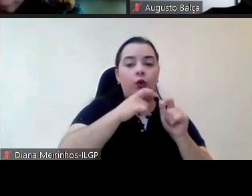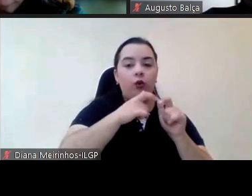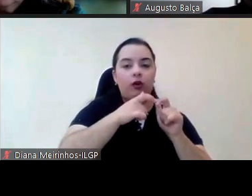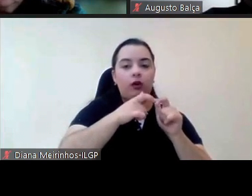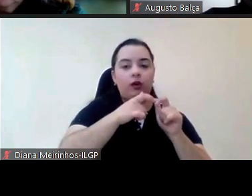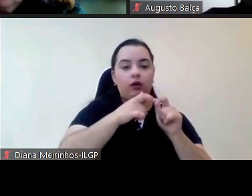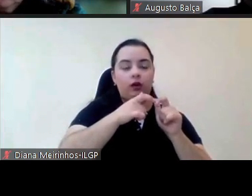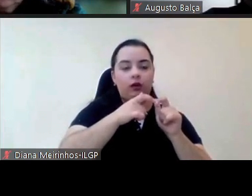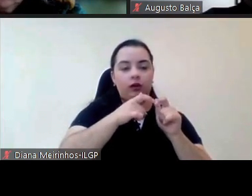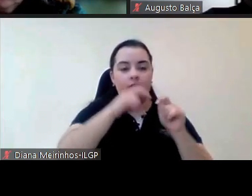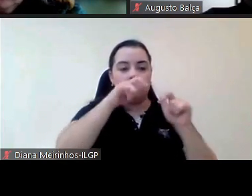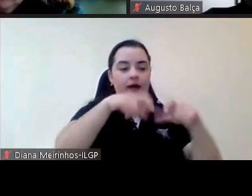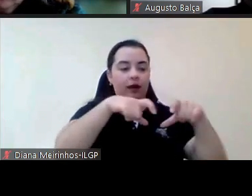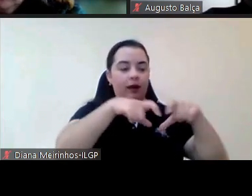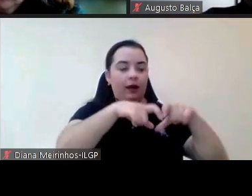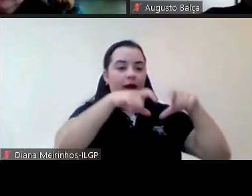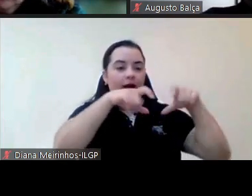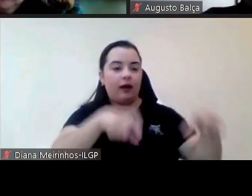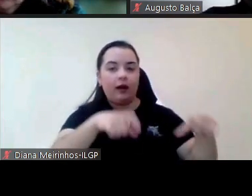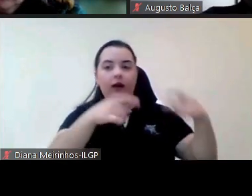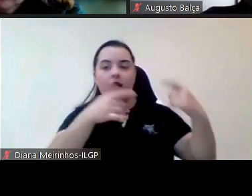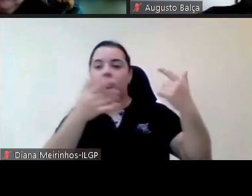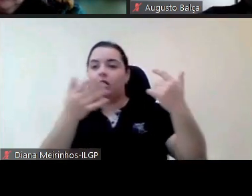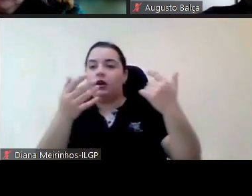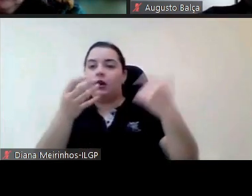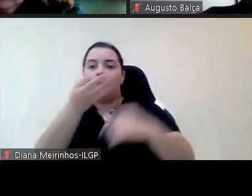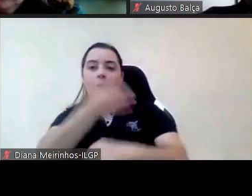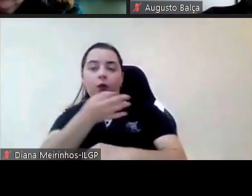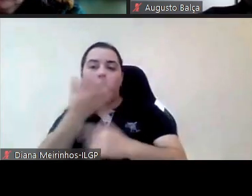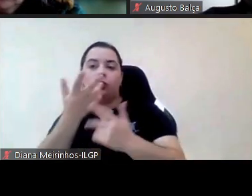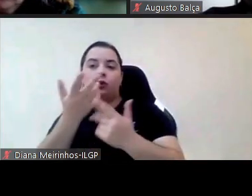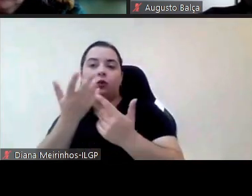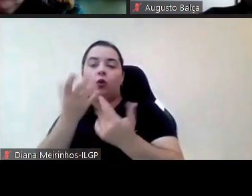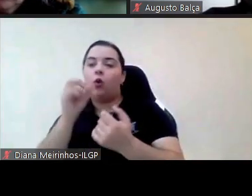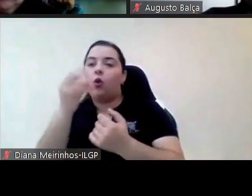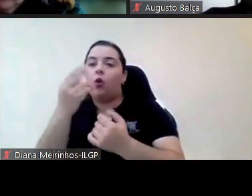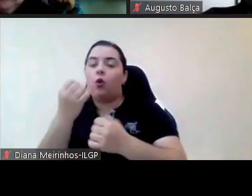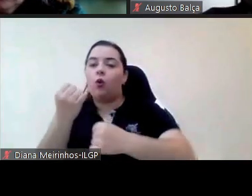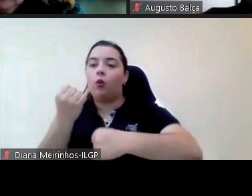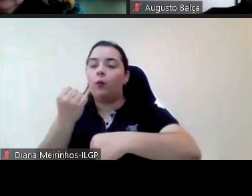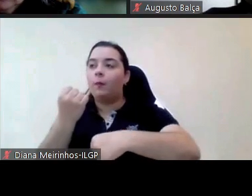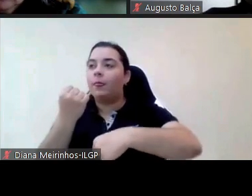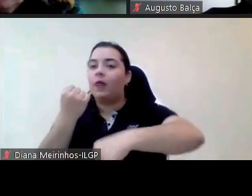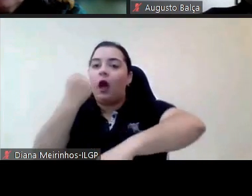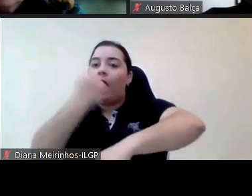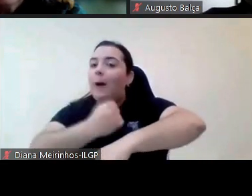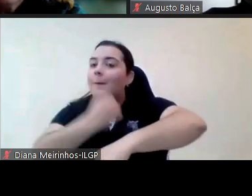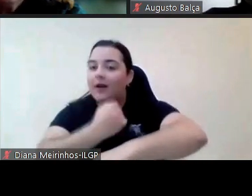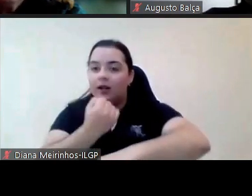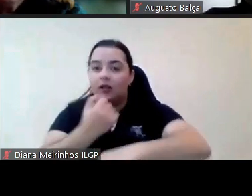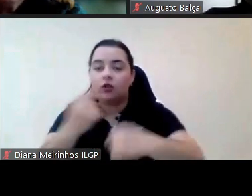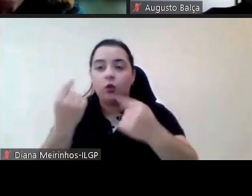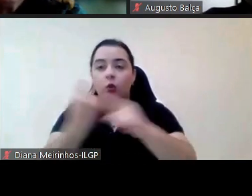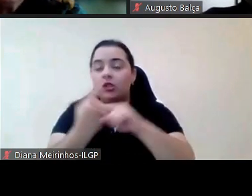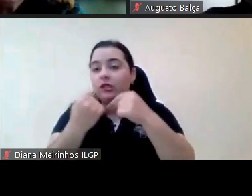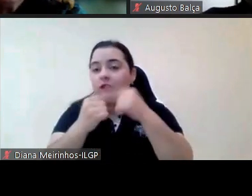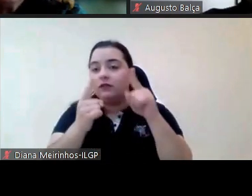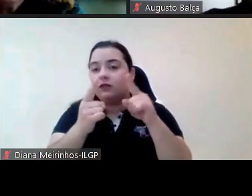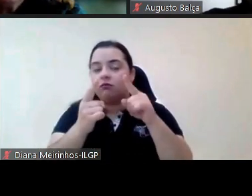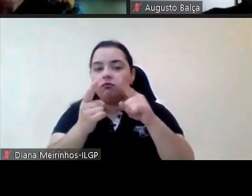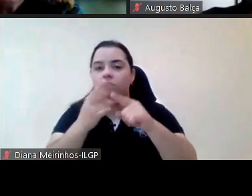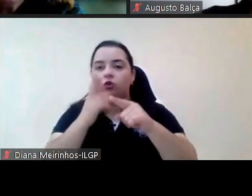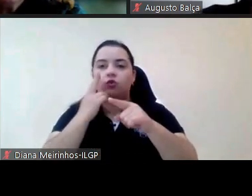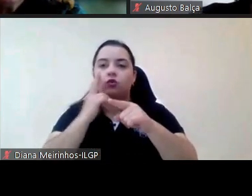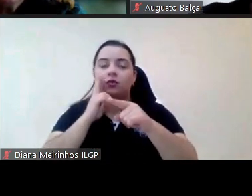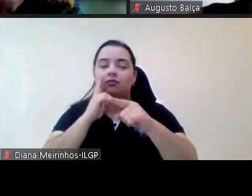em que o contacto com a entidade regional poderia identificar aqui alguns constrangimentos que poderiam ser melhorados sem prejuízo como é evidente e eu